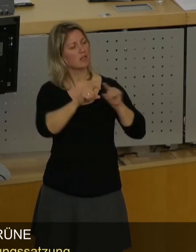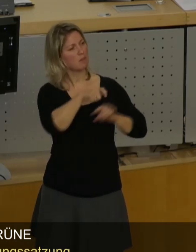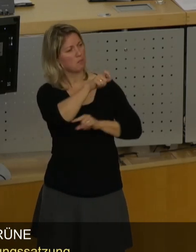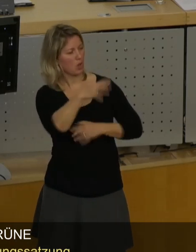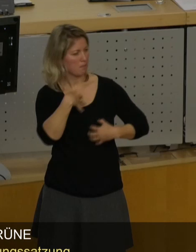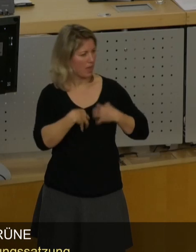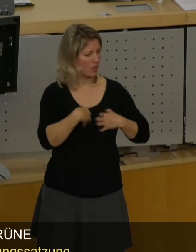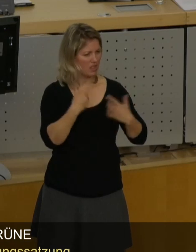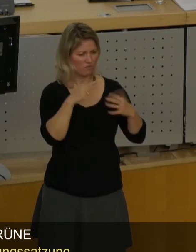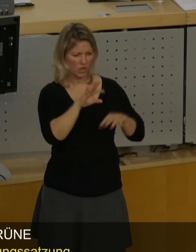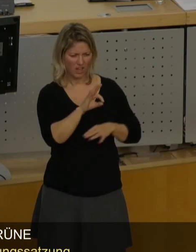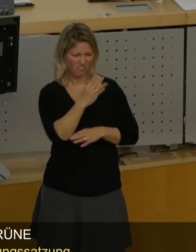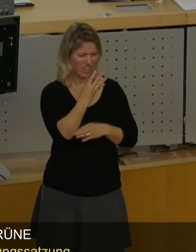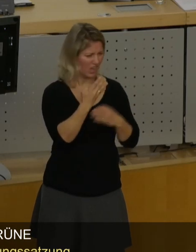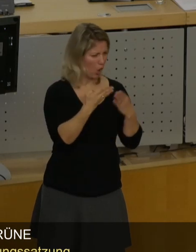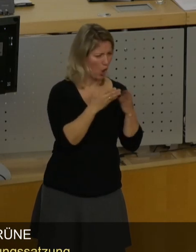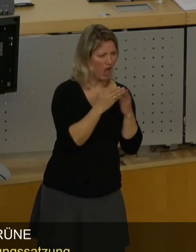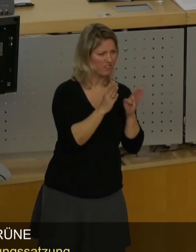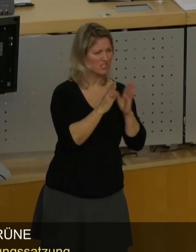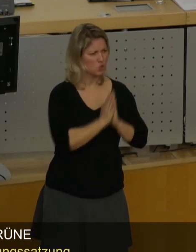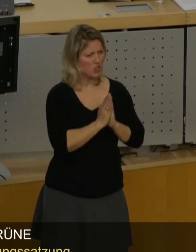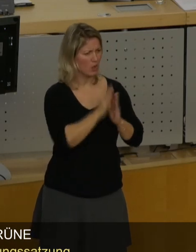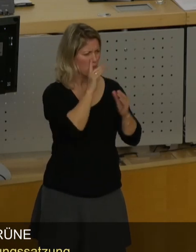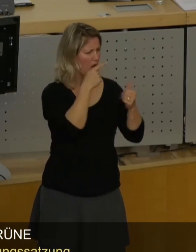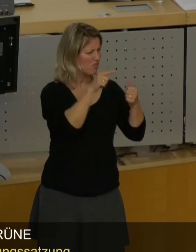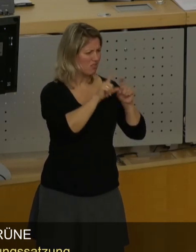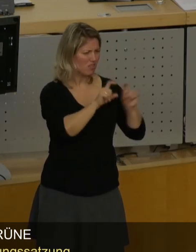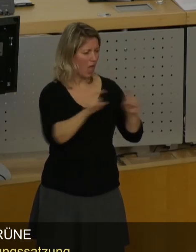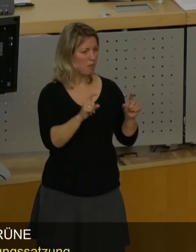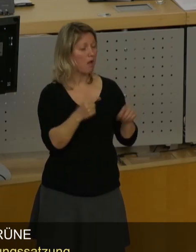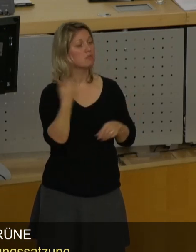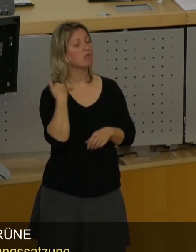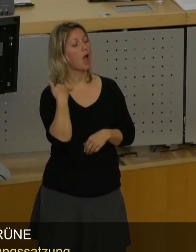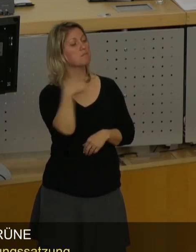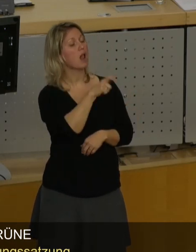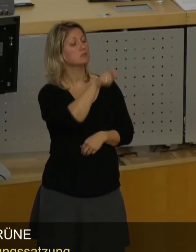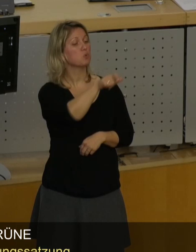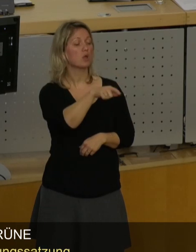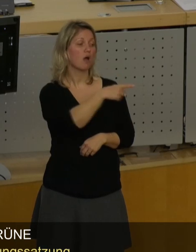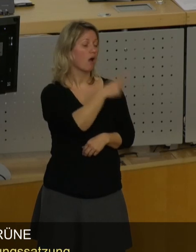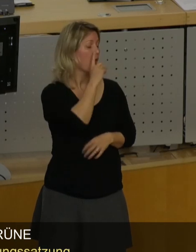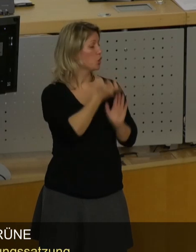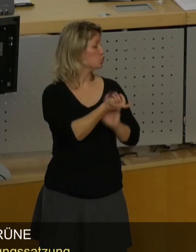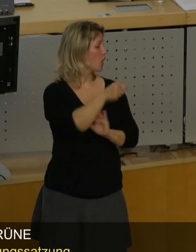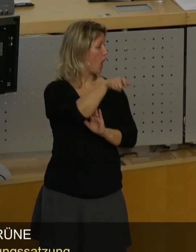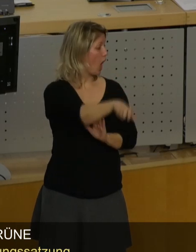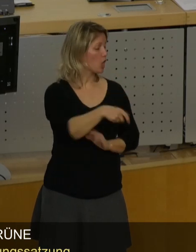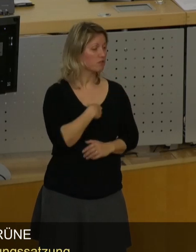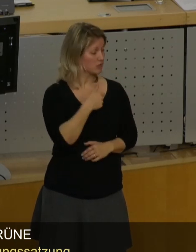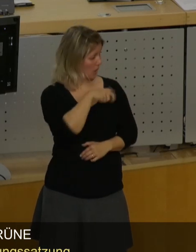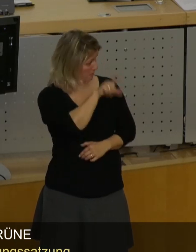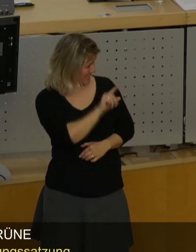nicht, für offene Sonntage oder als es darum oder um jenes ging, da habt ihr ja irgendwie die Bürger nicht beachtet. Das heißt,